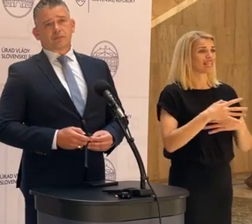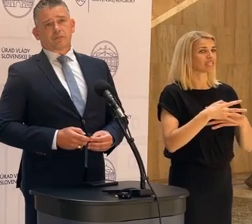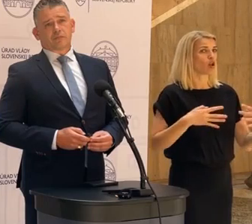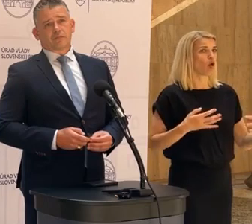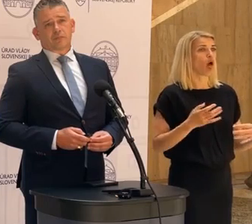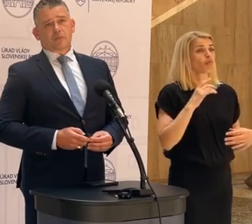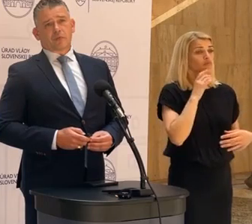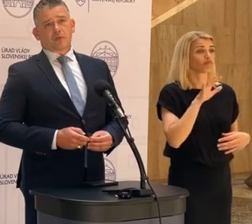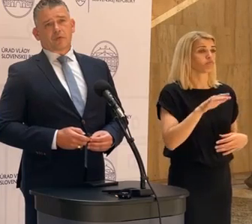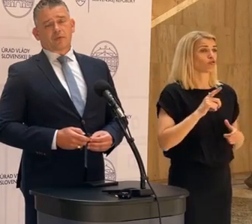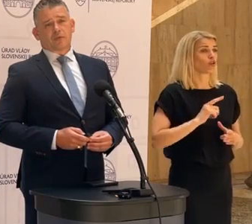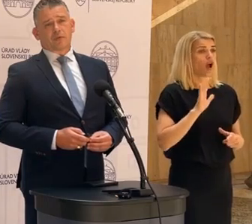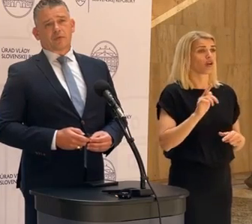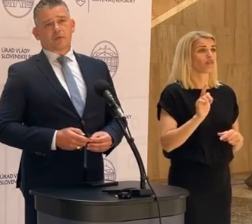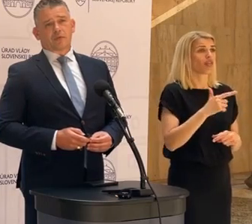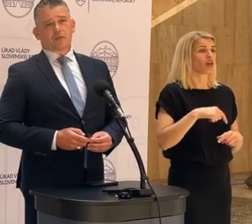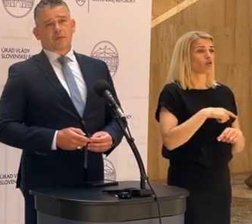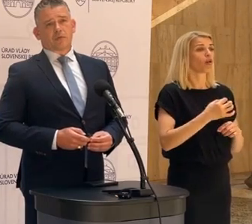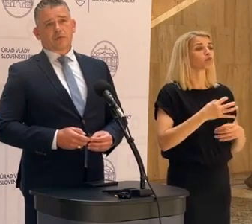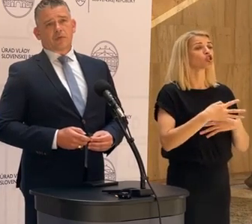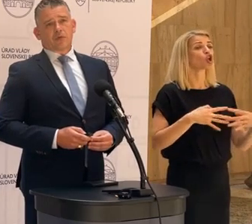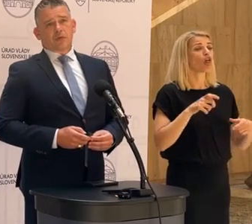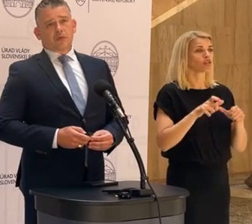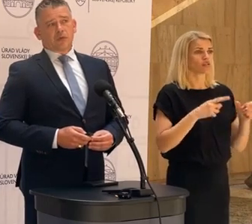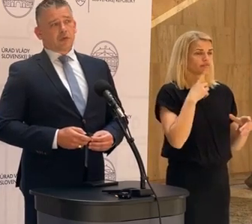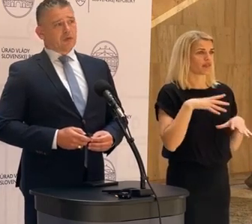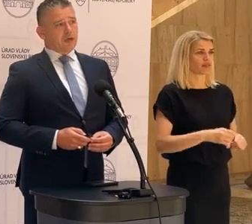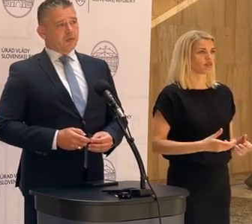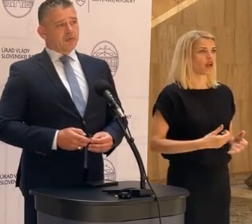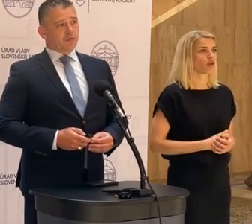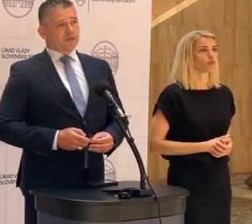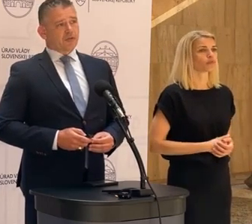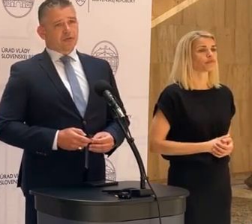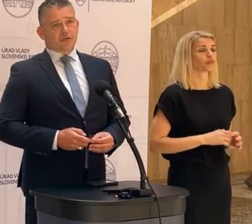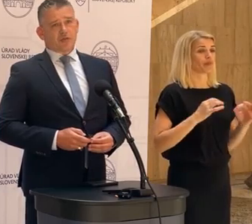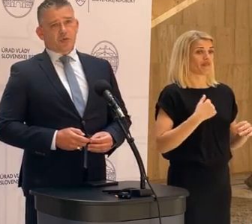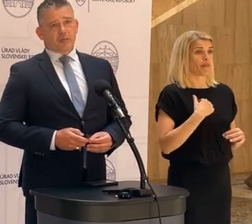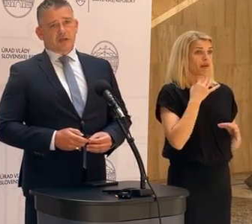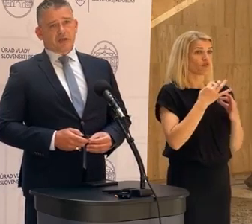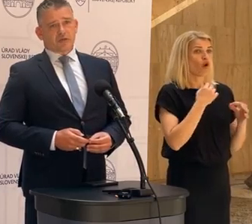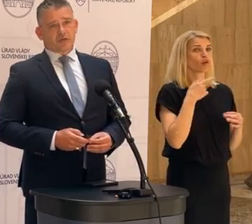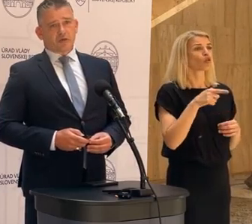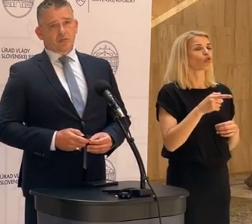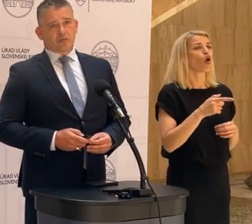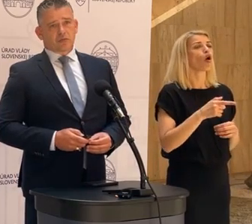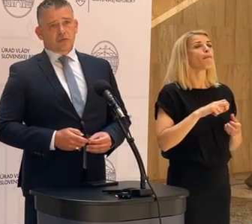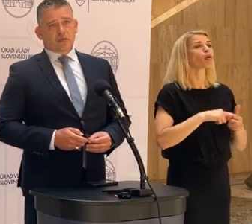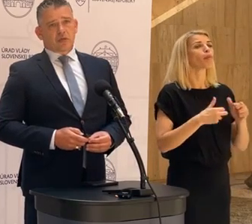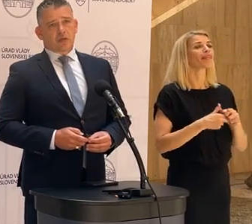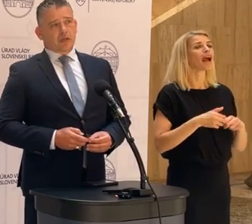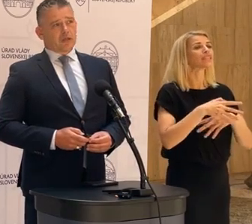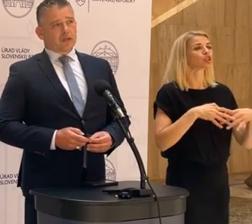dlho, aj 12 hodín, keďže colníci nestíhajú kontrolovať vlaky? Ja mám informácie, že toto nie je problematika colníkov,